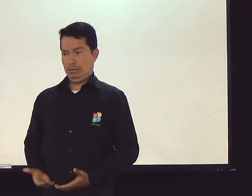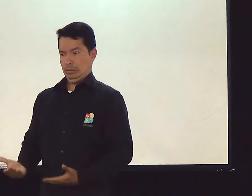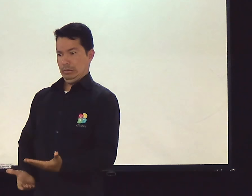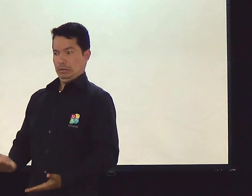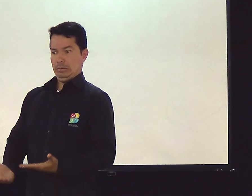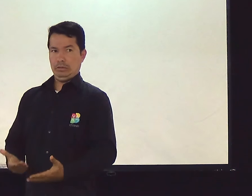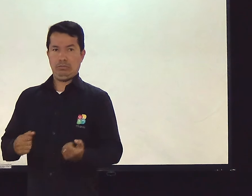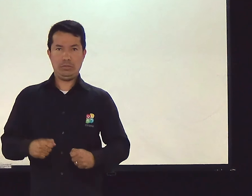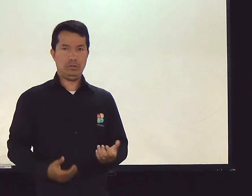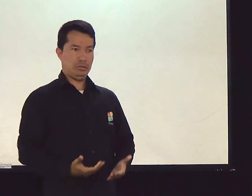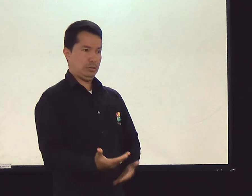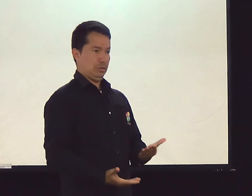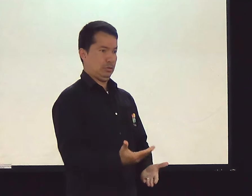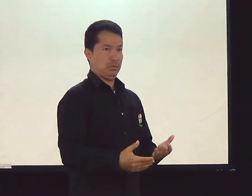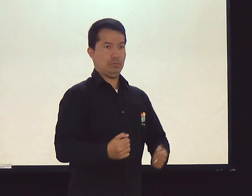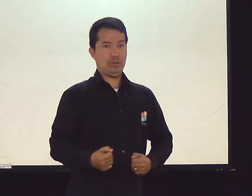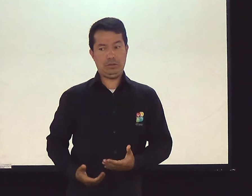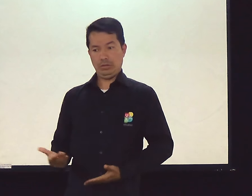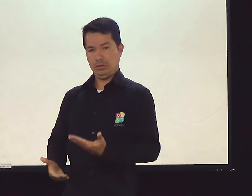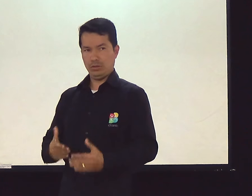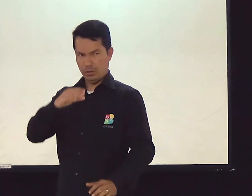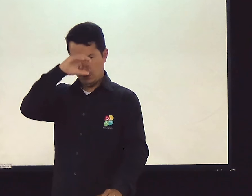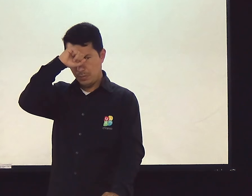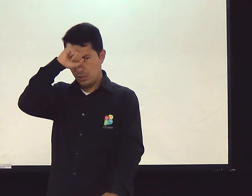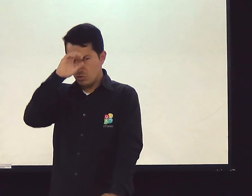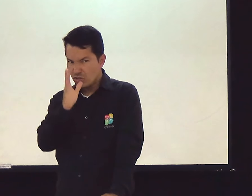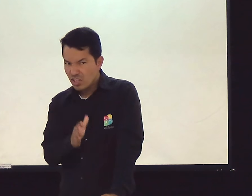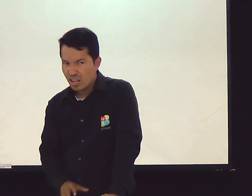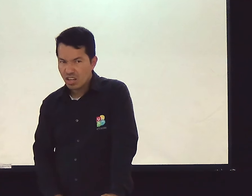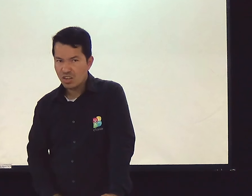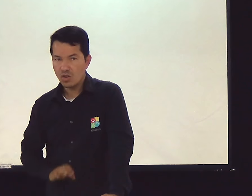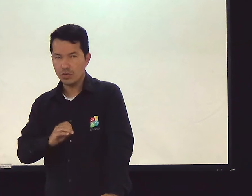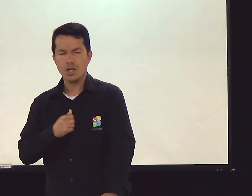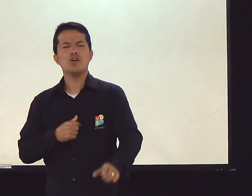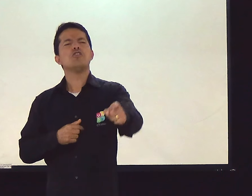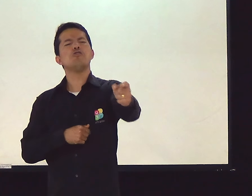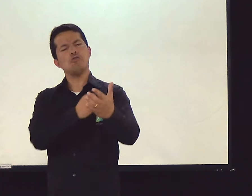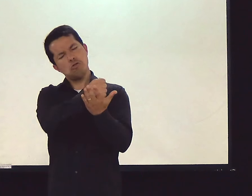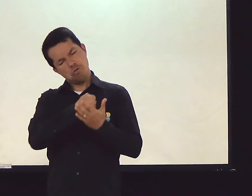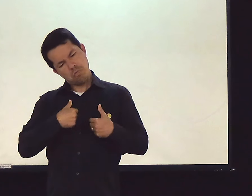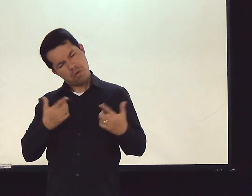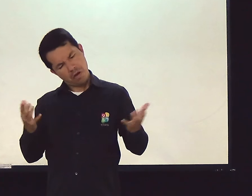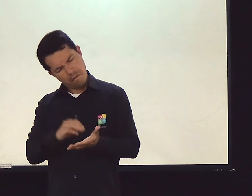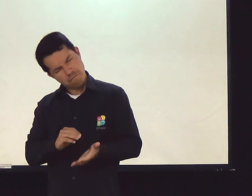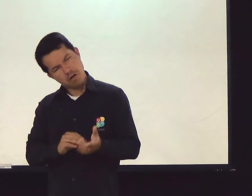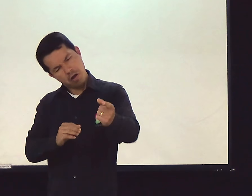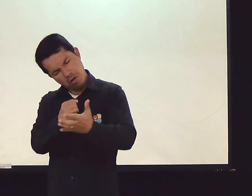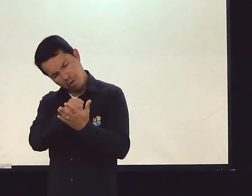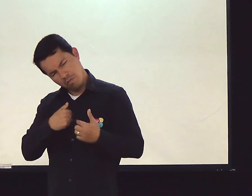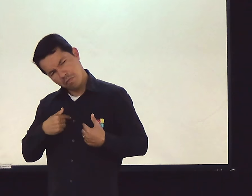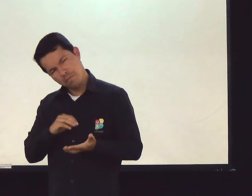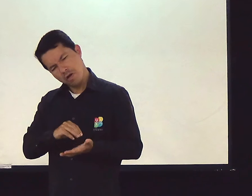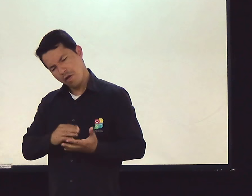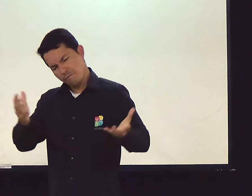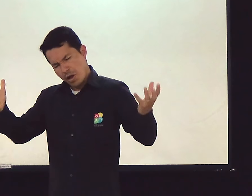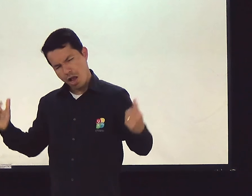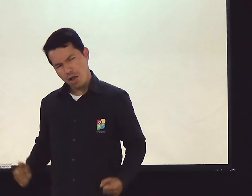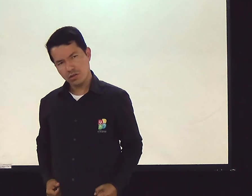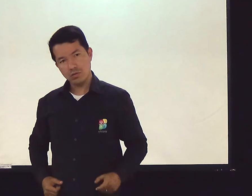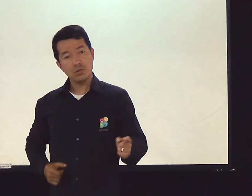Ah, não. Eu preciso servir. É verdade. Você já aprendeu a servir alguém? Pô, você não tem me ajudado? Não dá para contar